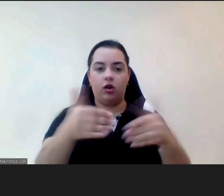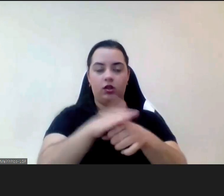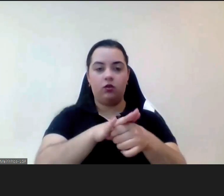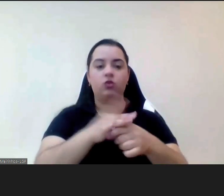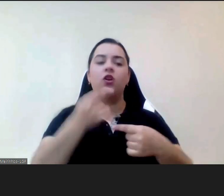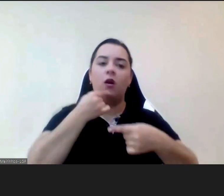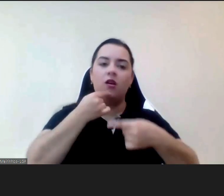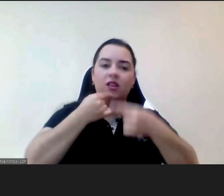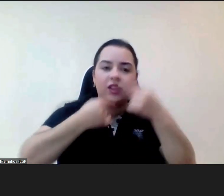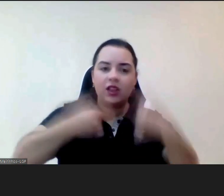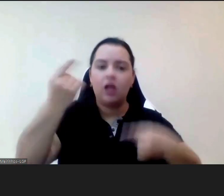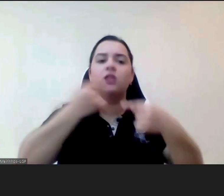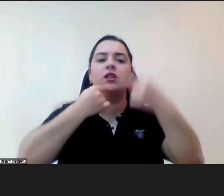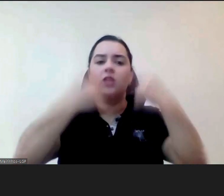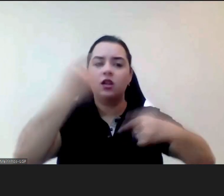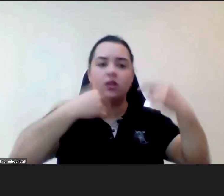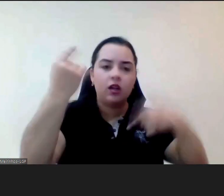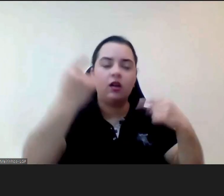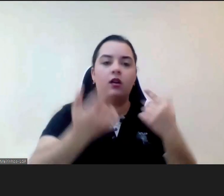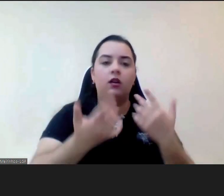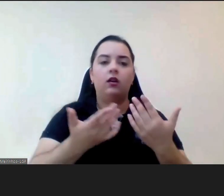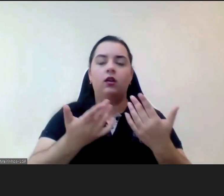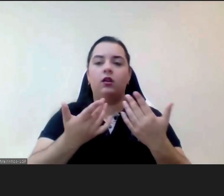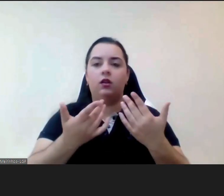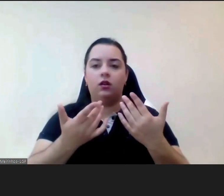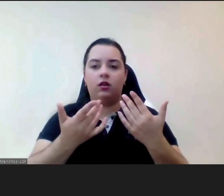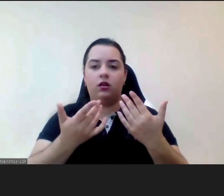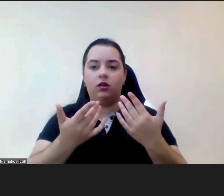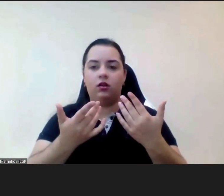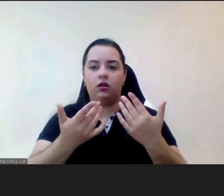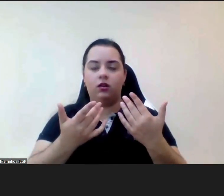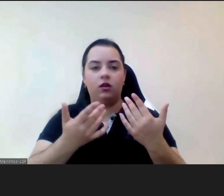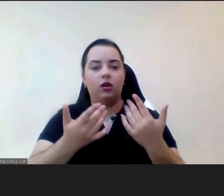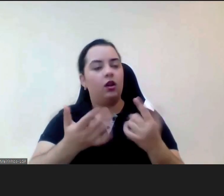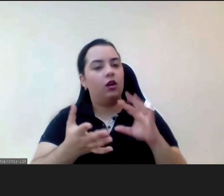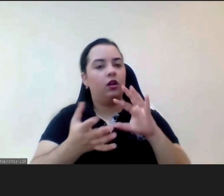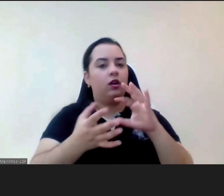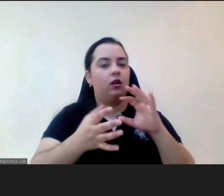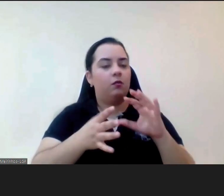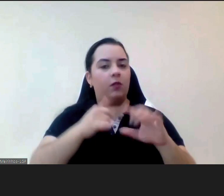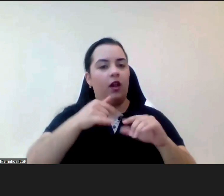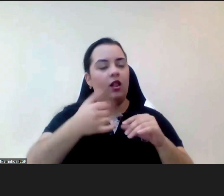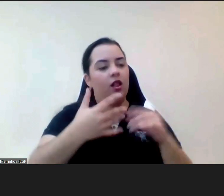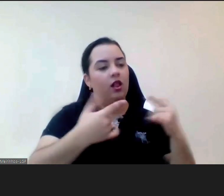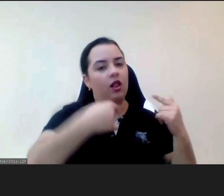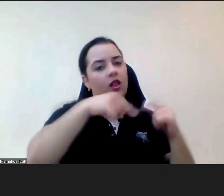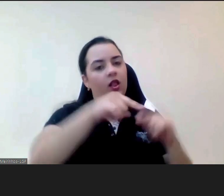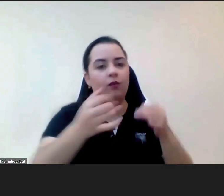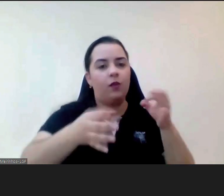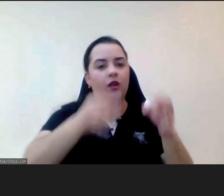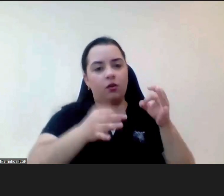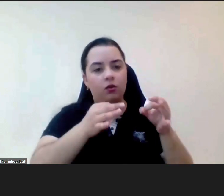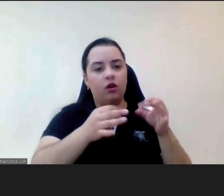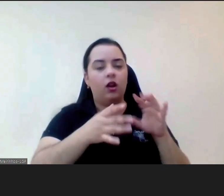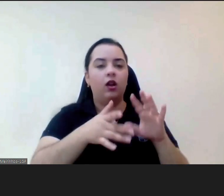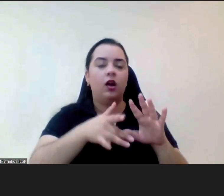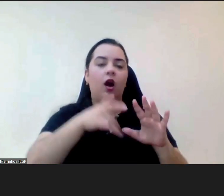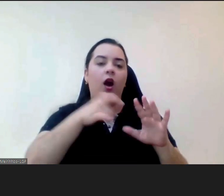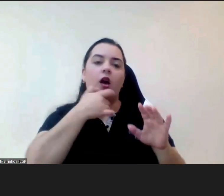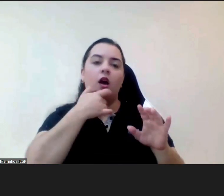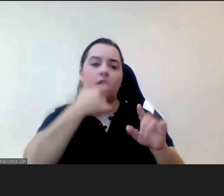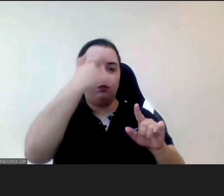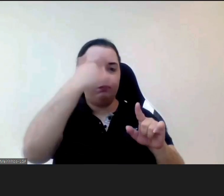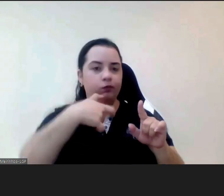já persegue criminalmente os autores dos maus tratos graves portanto fica-nos sempre ali